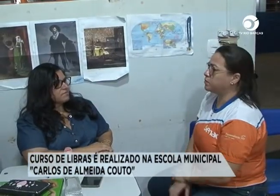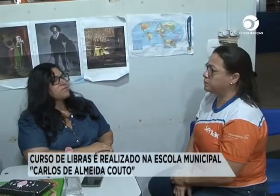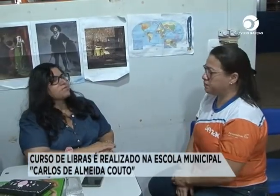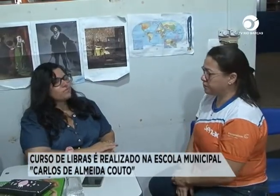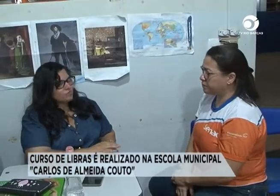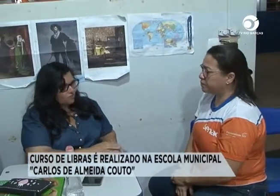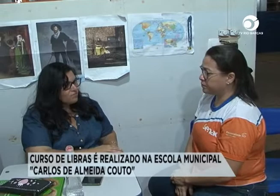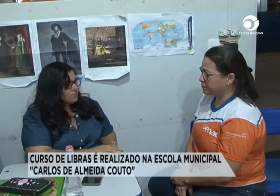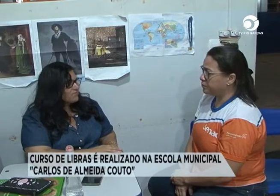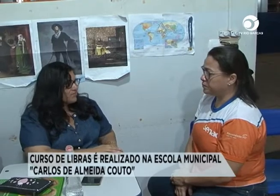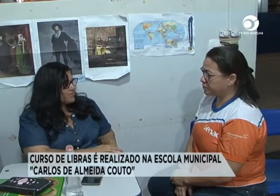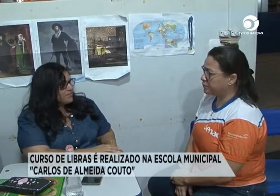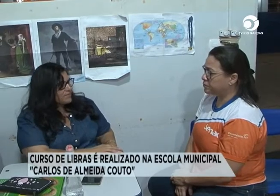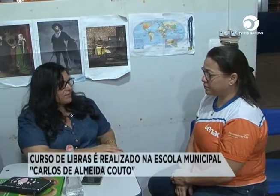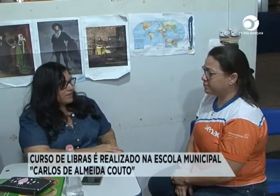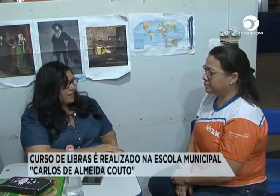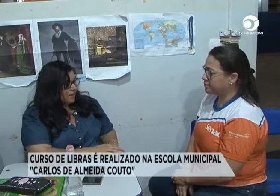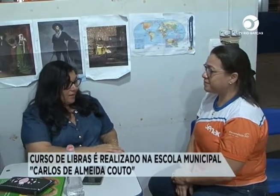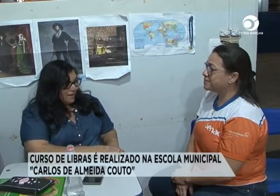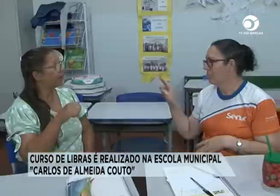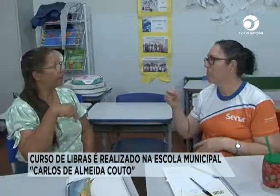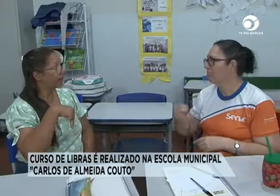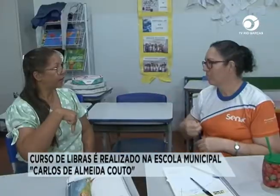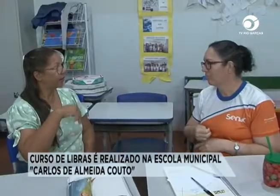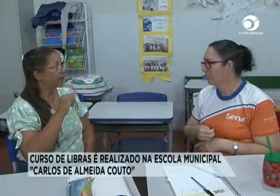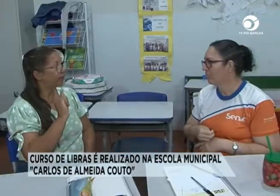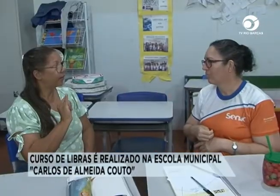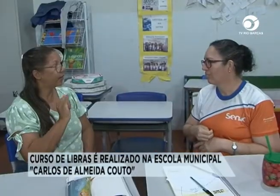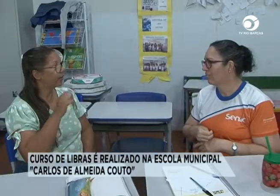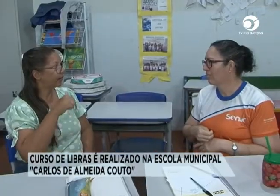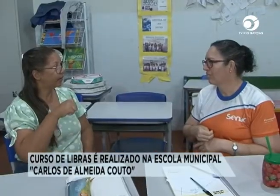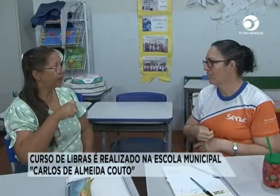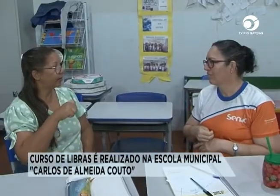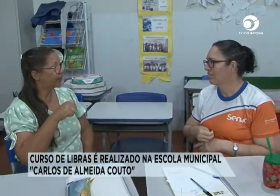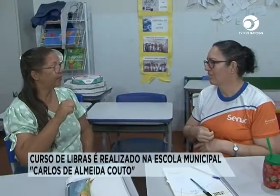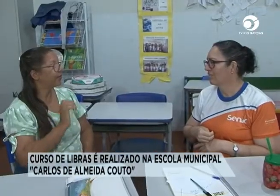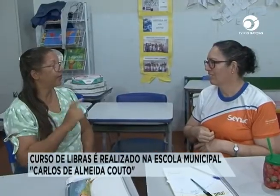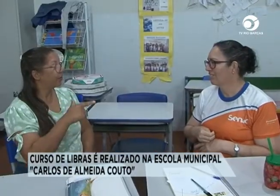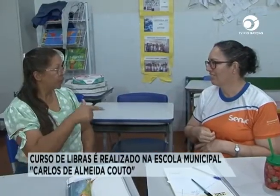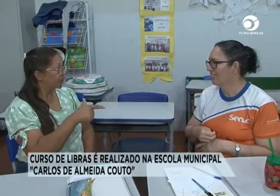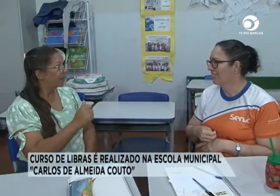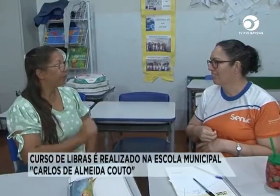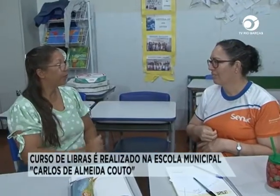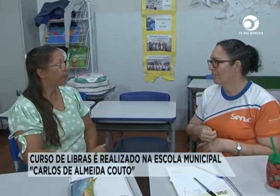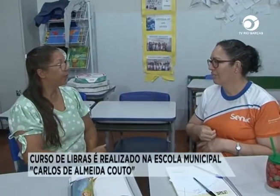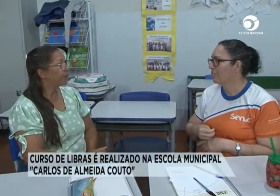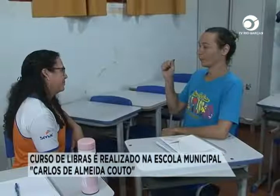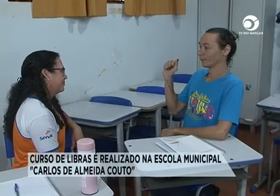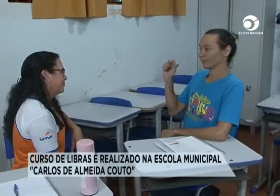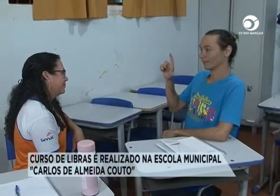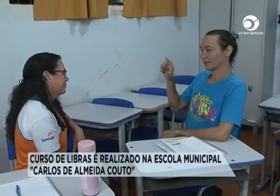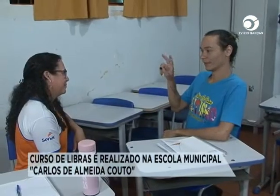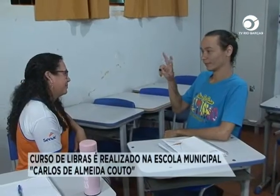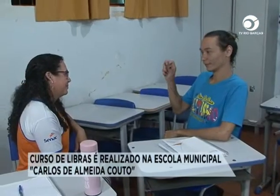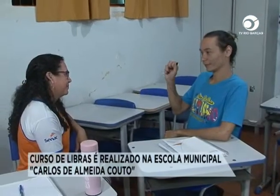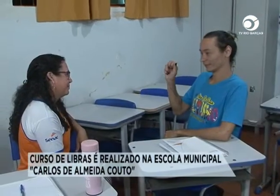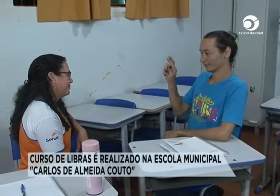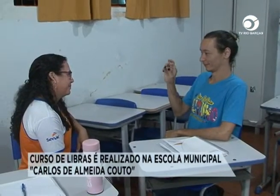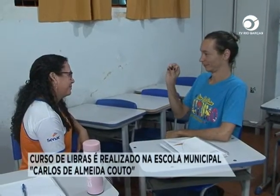inscrições, elas aconteceram no CRAS, através do Álvaro, que também é aluno nosso aqui do curso. E